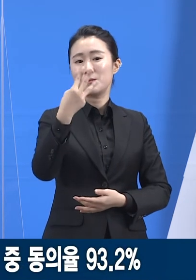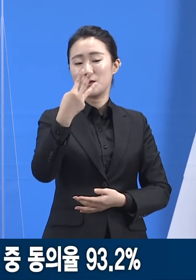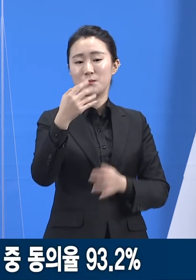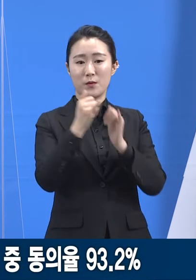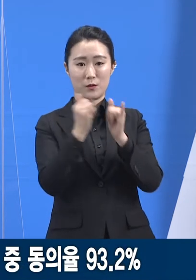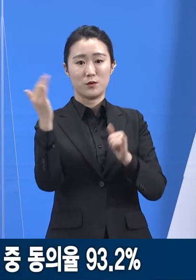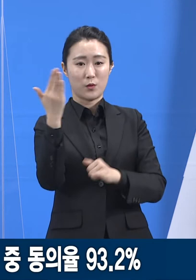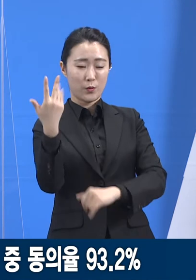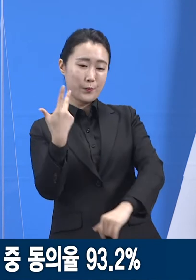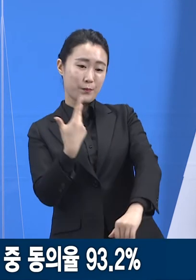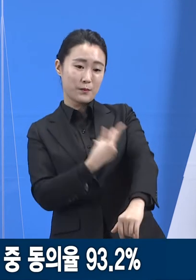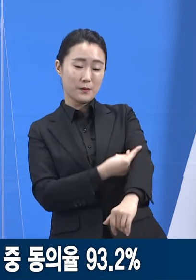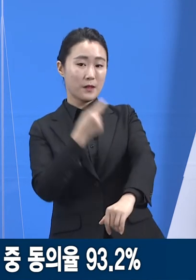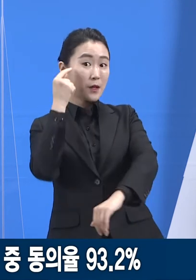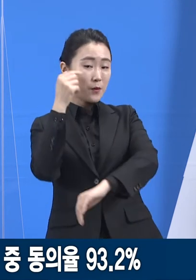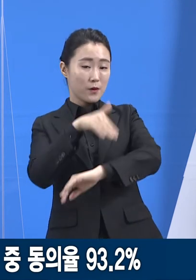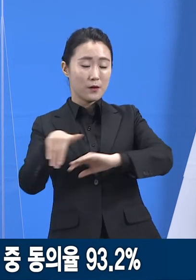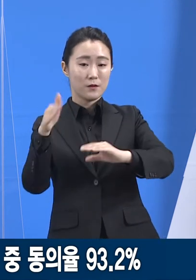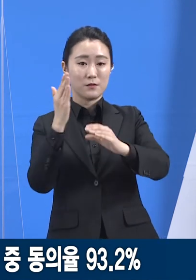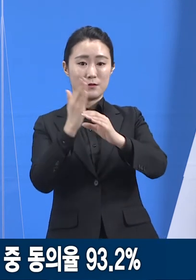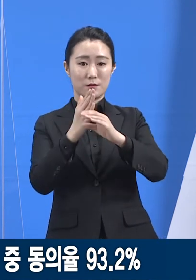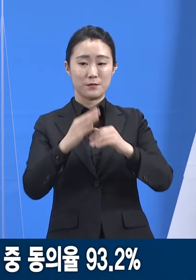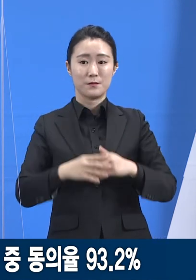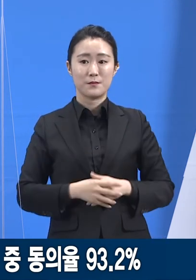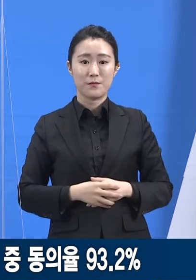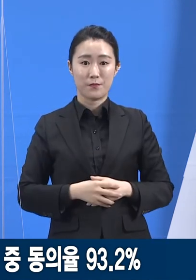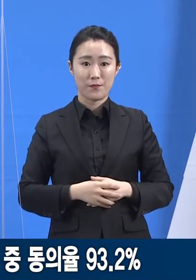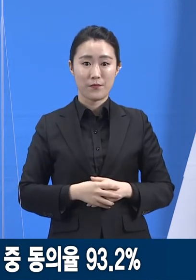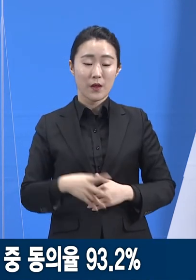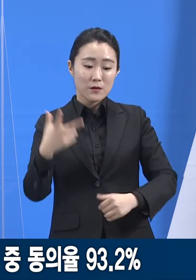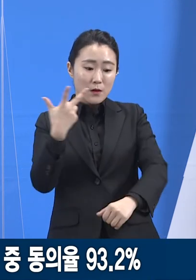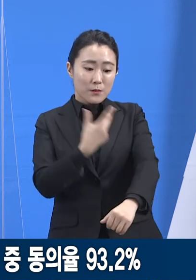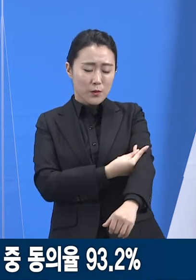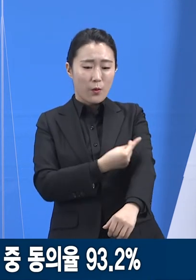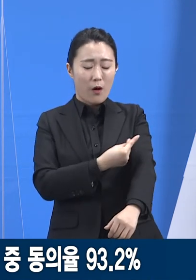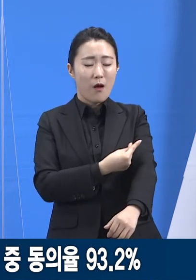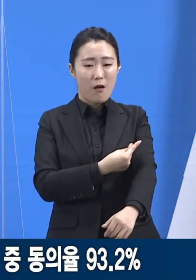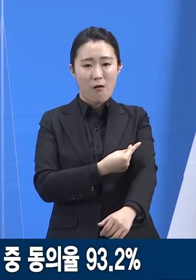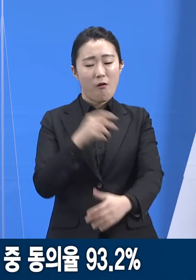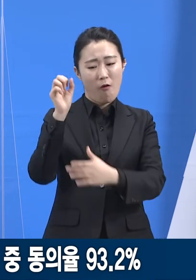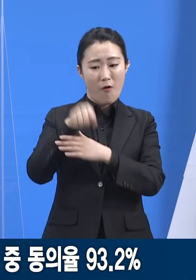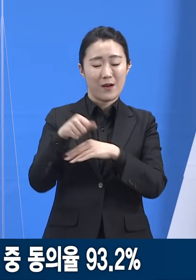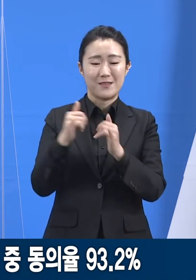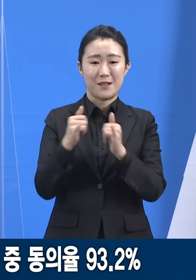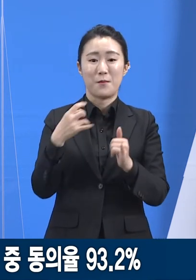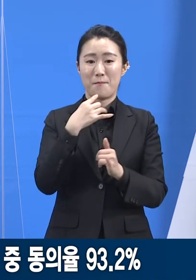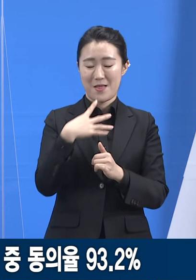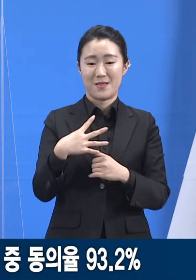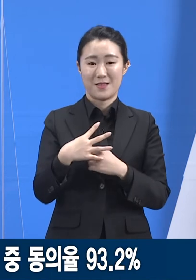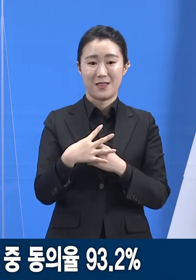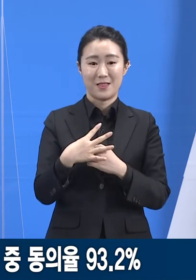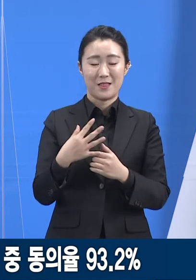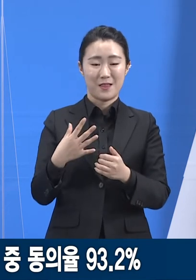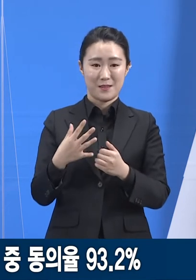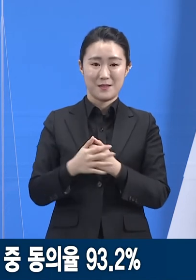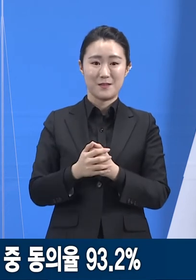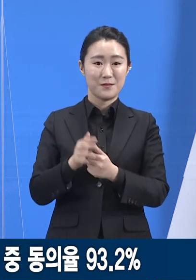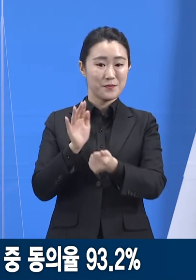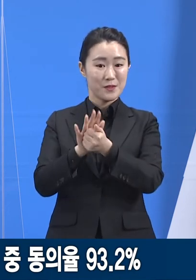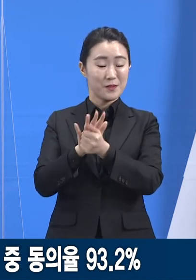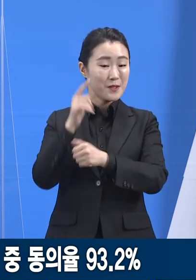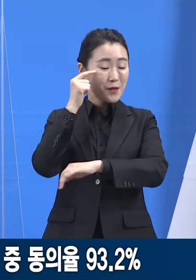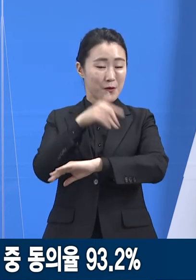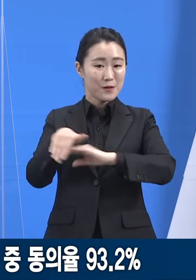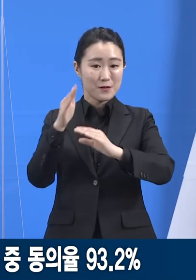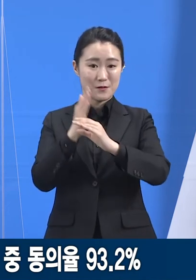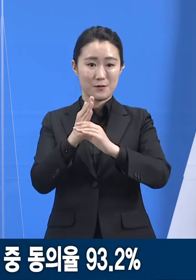도내 접종 대상자는 접종에 동의한 사람들에 해당되며, 전체 대상자 중 동의율은 93